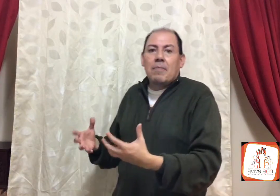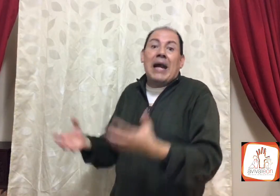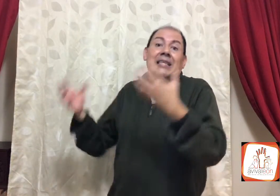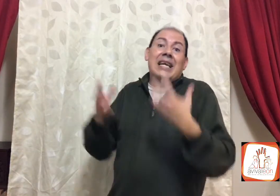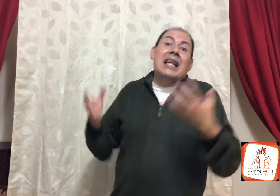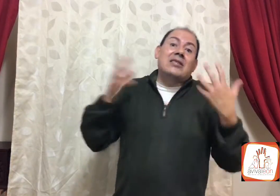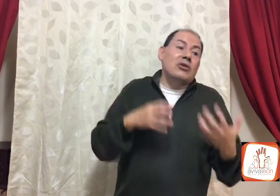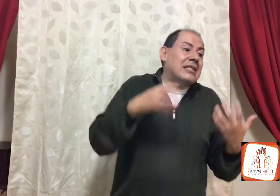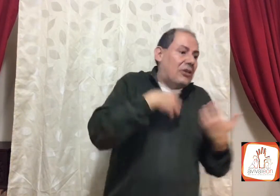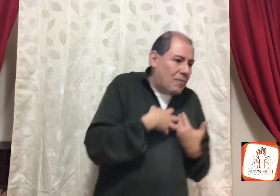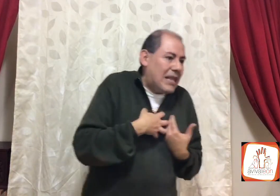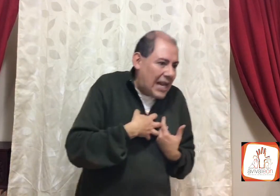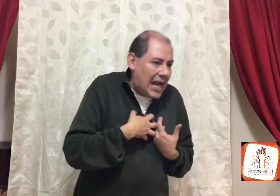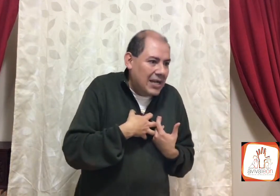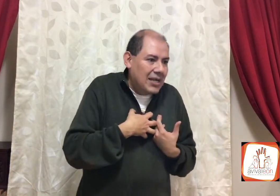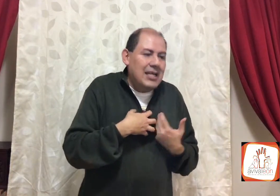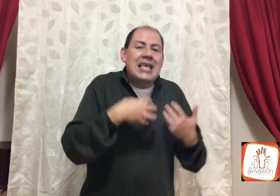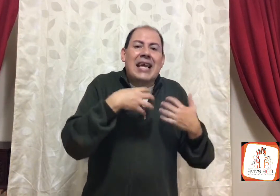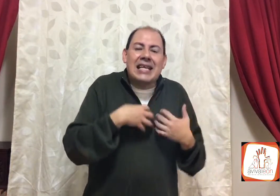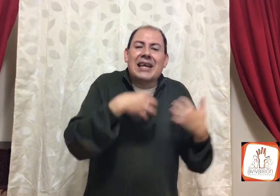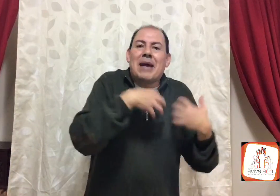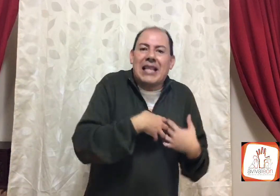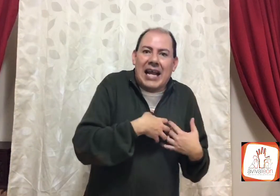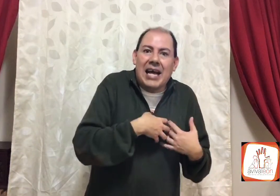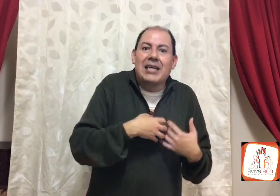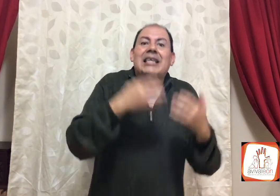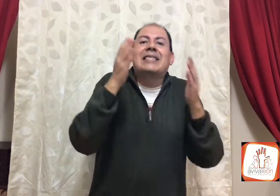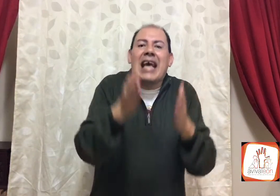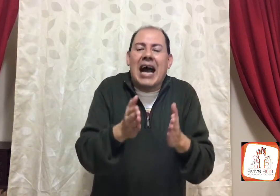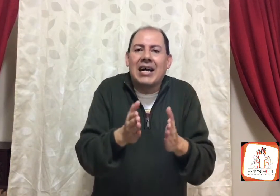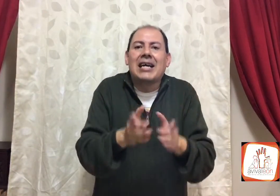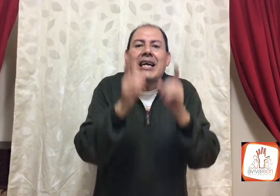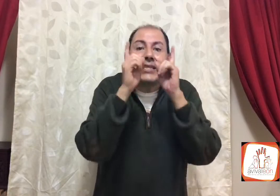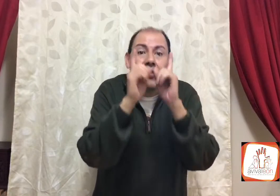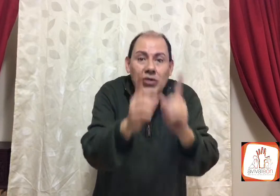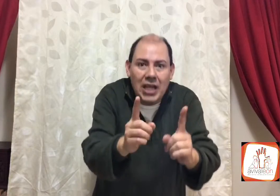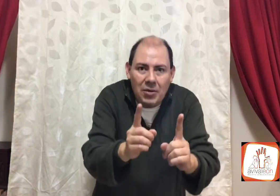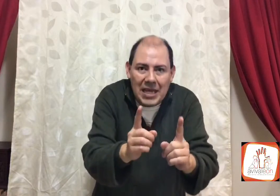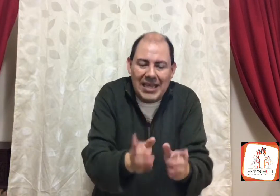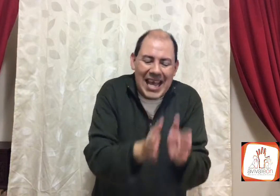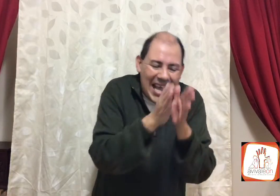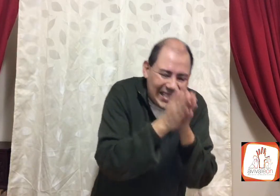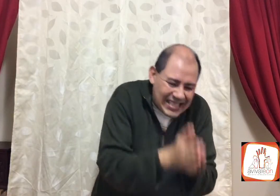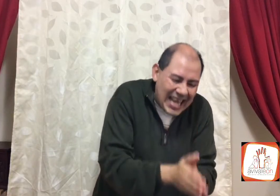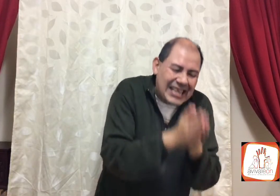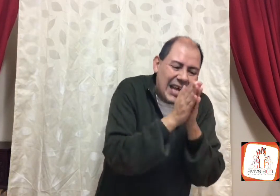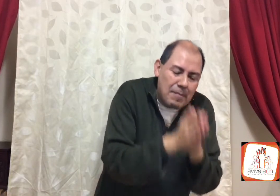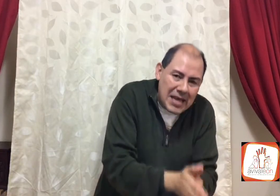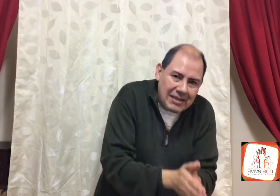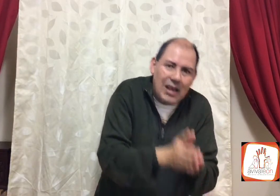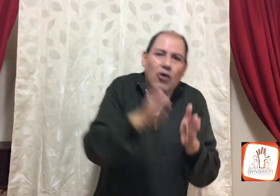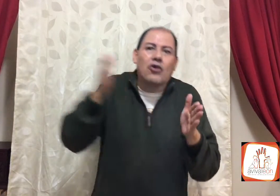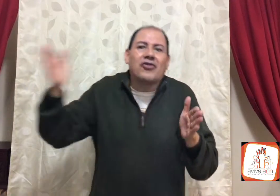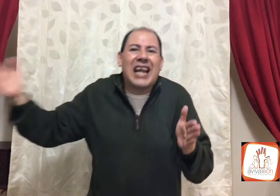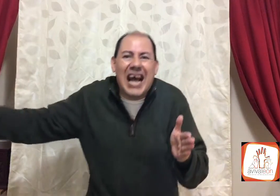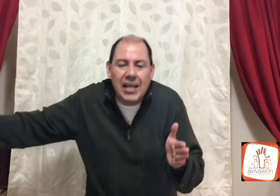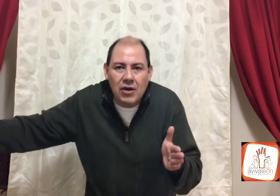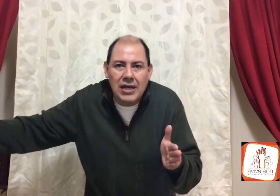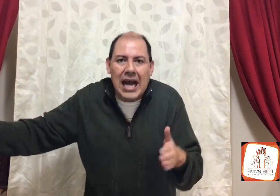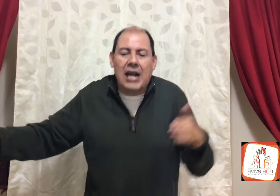para hacer las cosas a tu manera, y que esa manera, sea, escúchalo bien, exactamente lo contrario, a